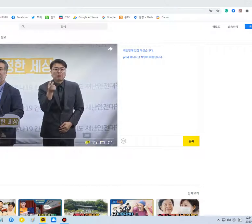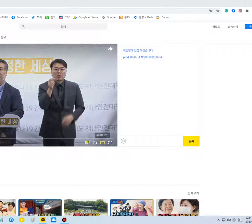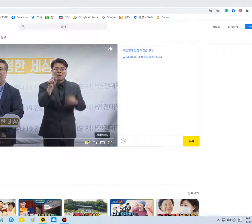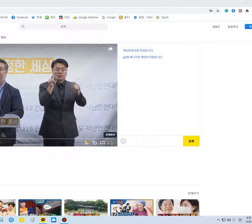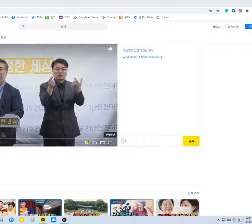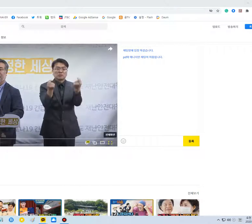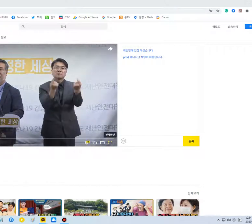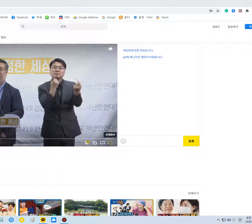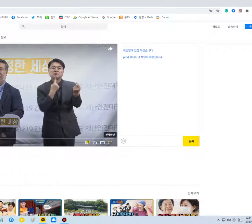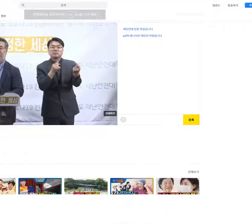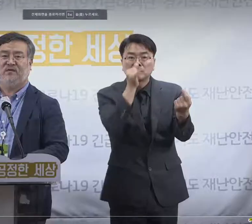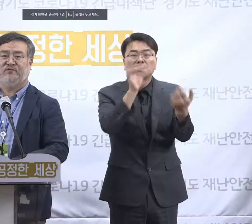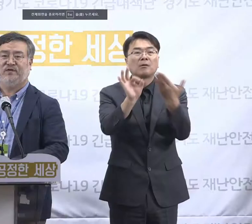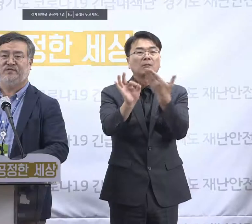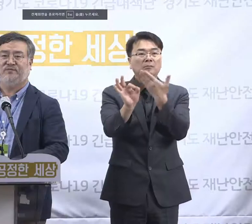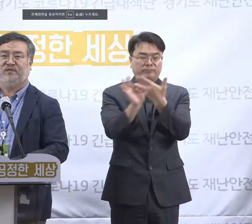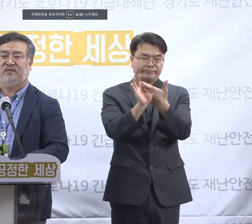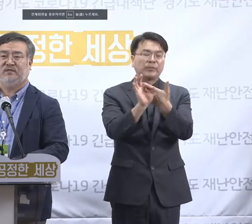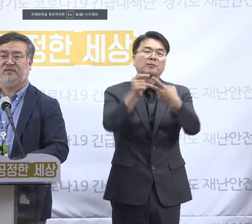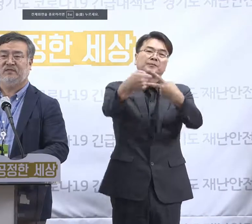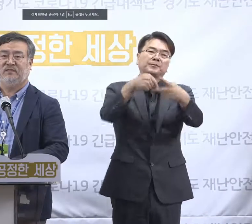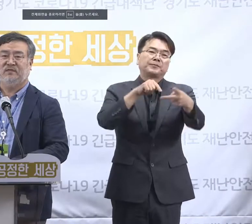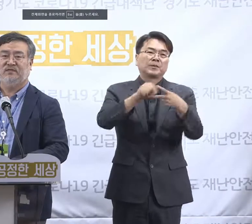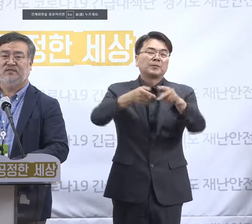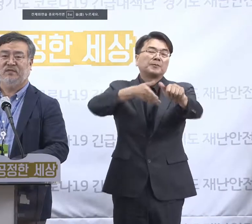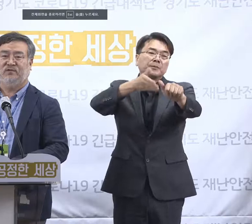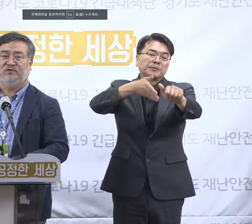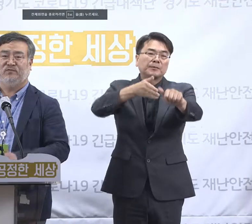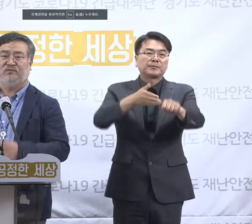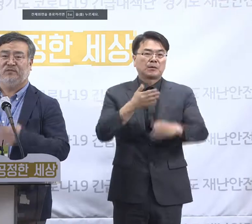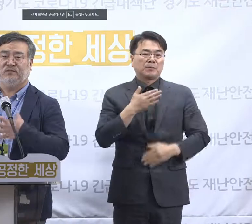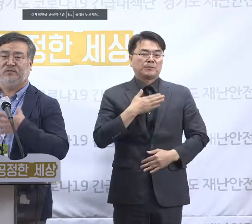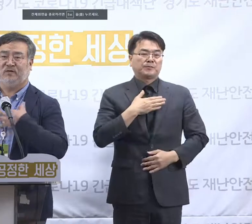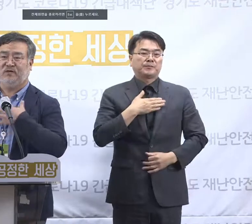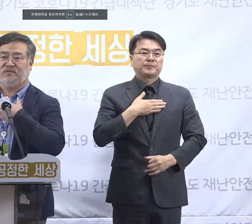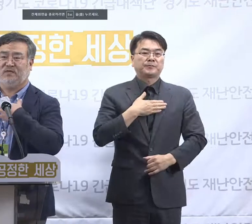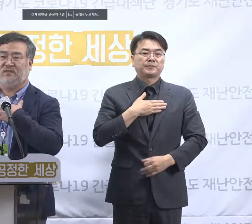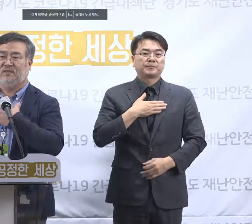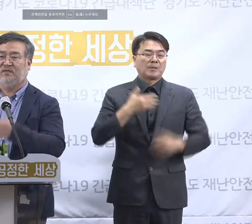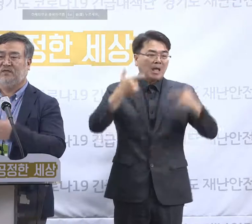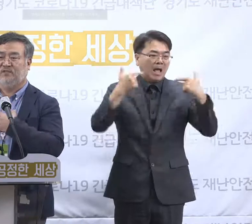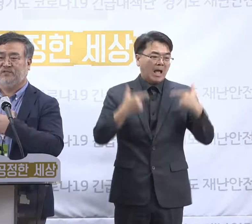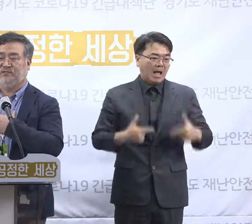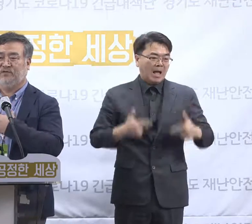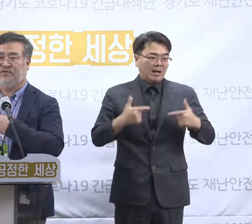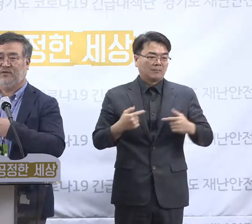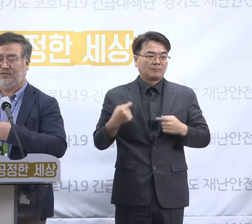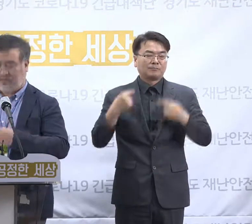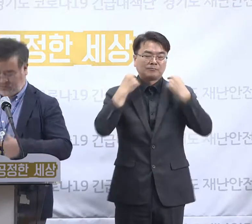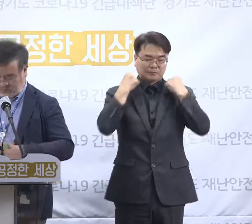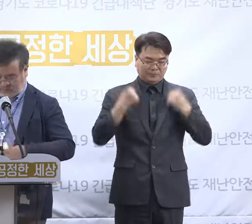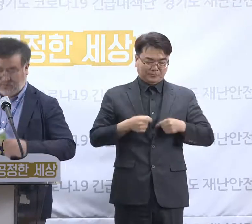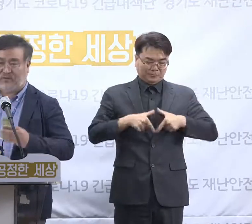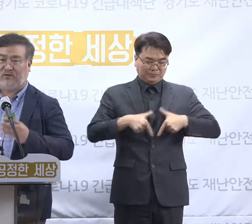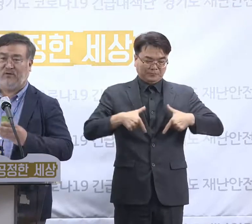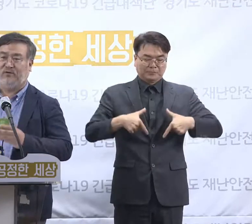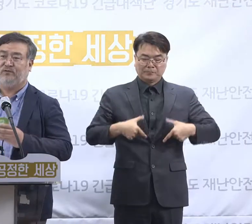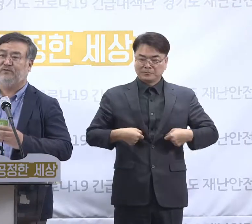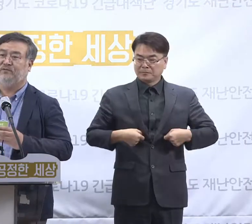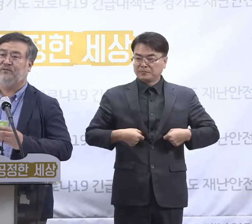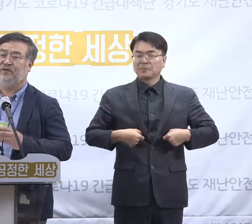있었으면 양해를 구하겠습니다. 저희들이 항상 증표를 달고 다니든